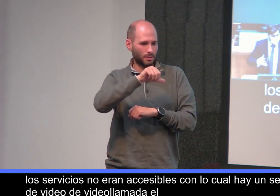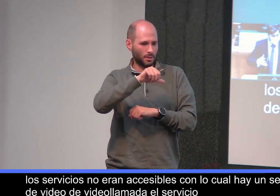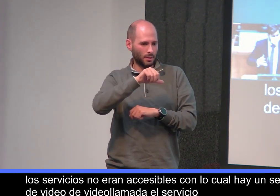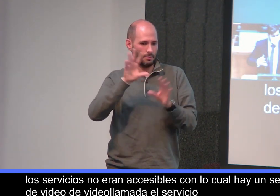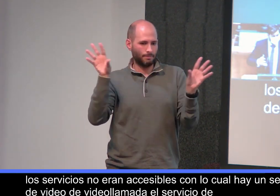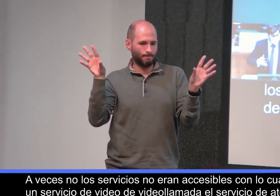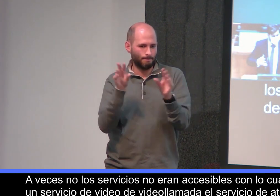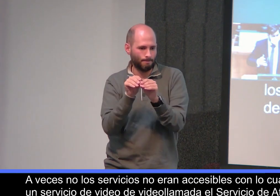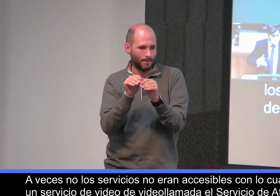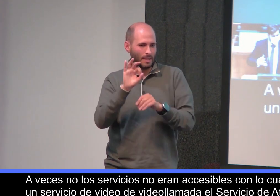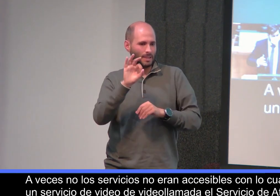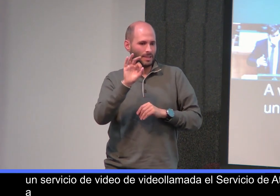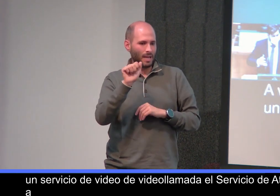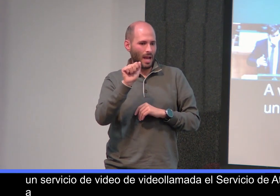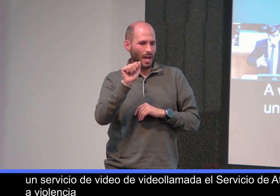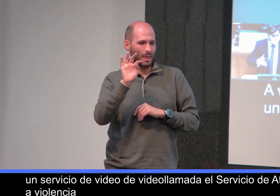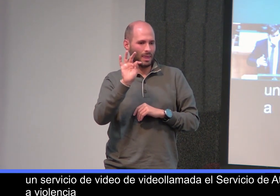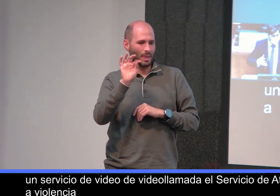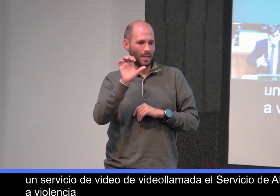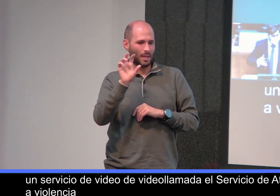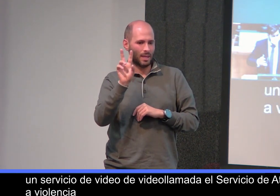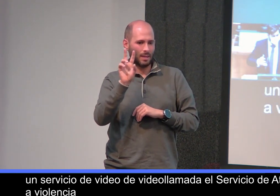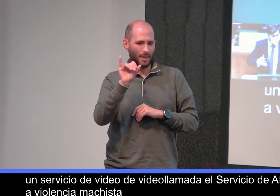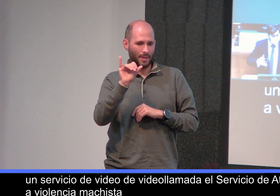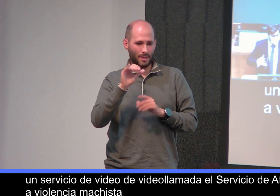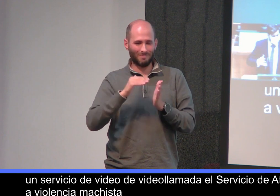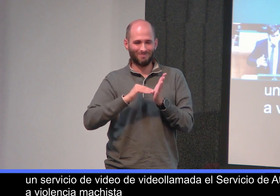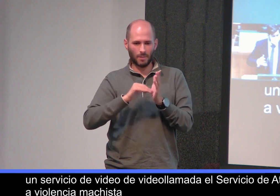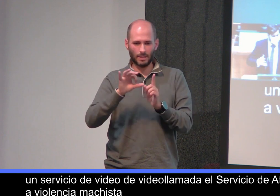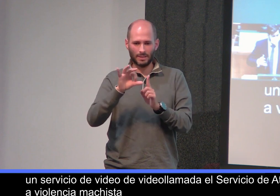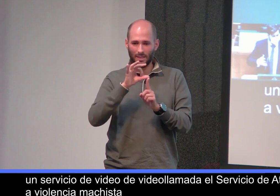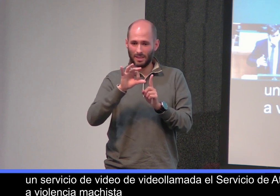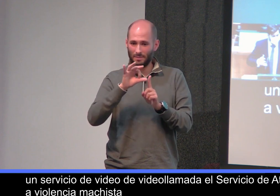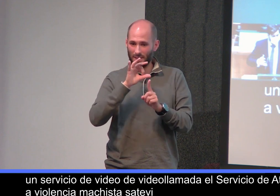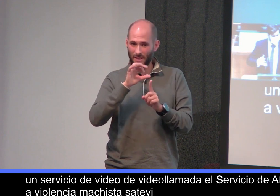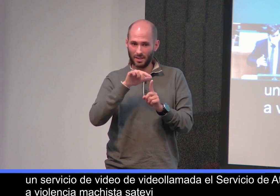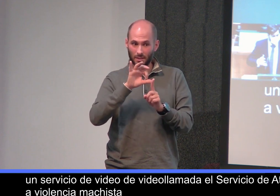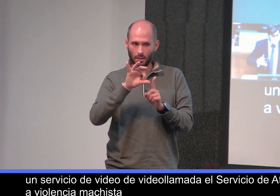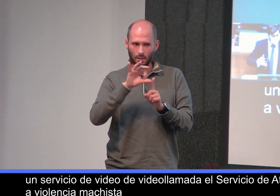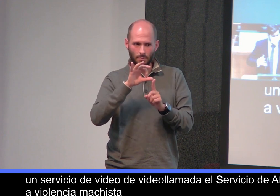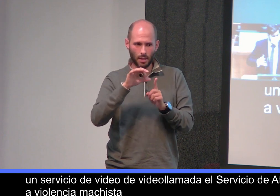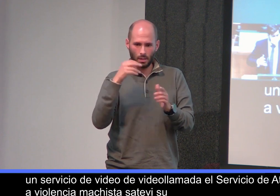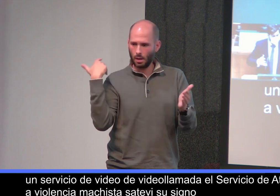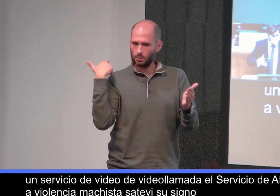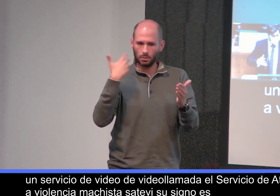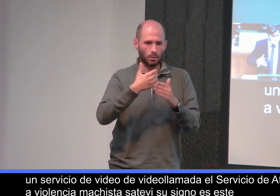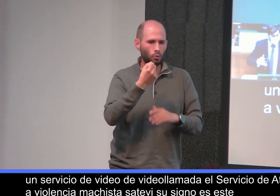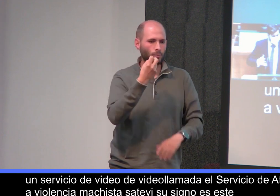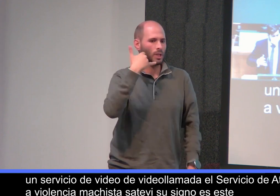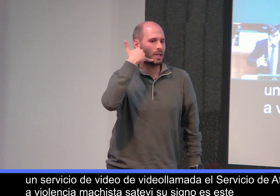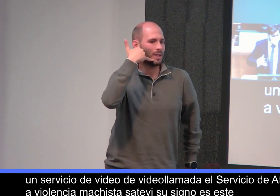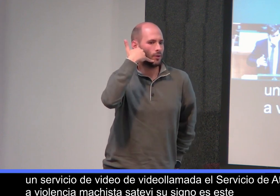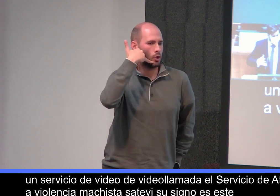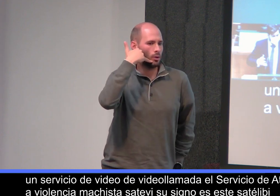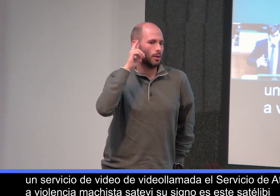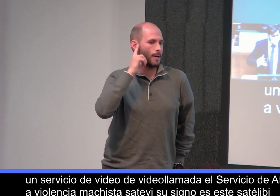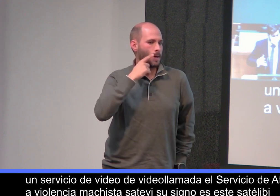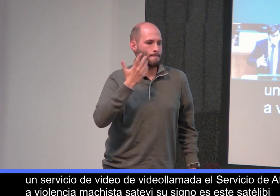a violencia machista, SATEVI, su signo es este, SATEVI. Hasta hace